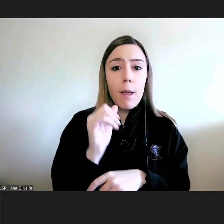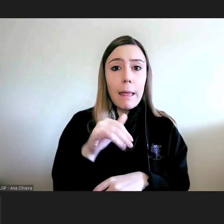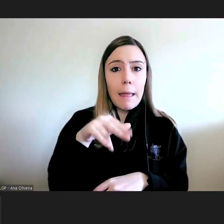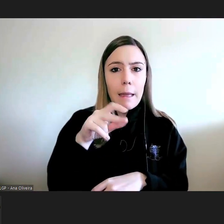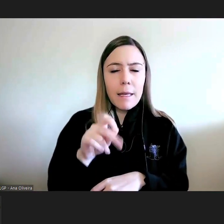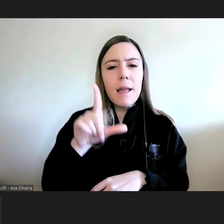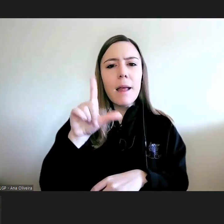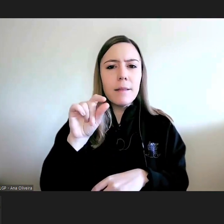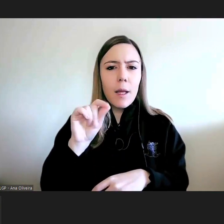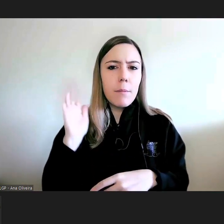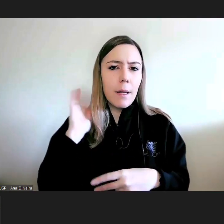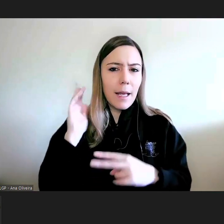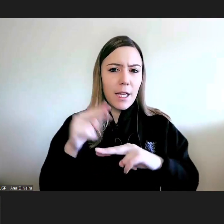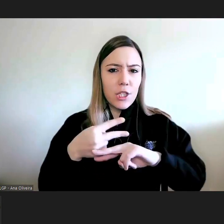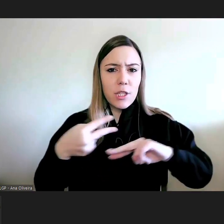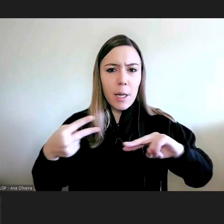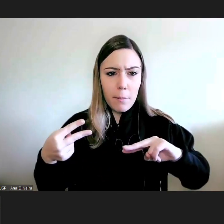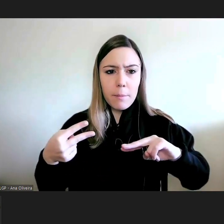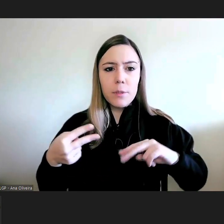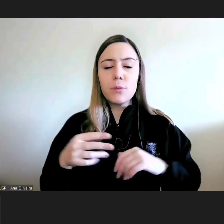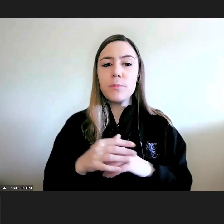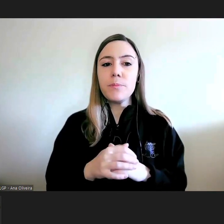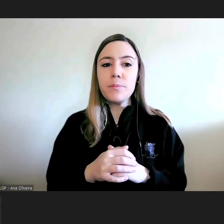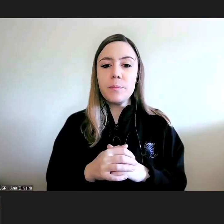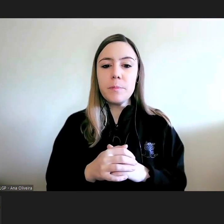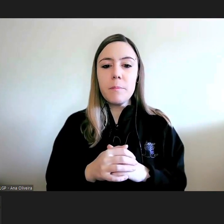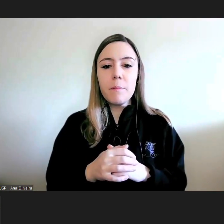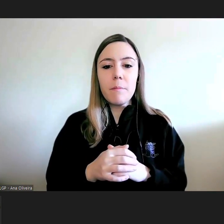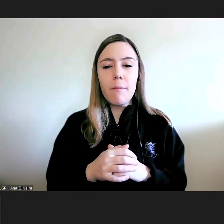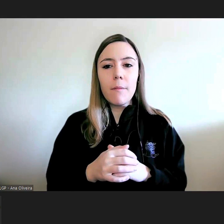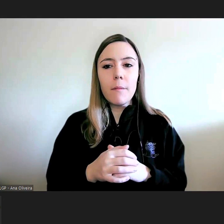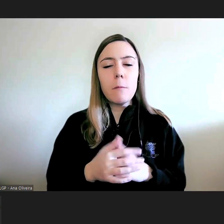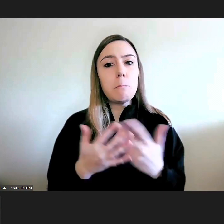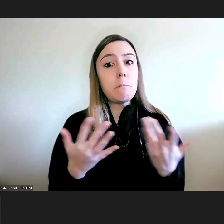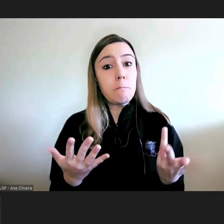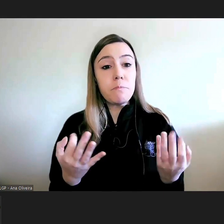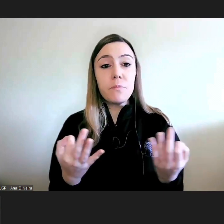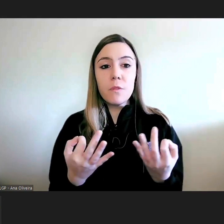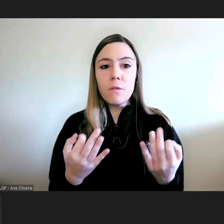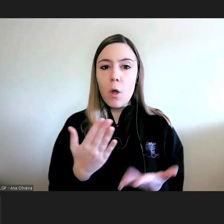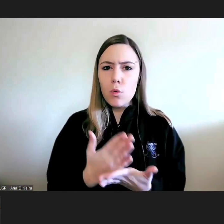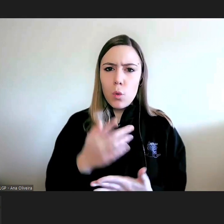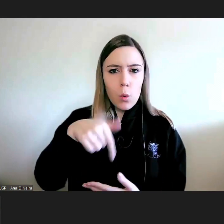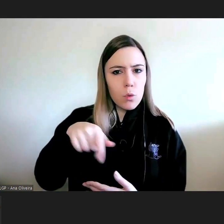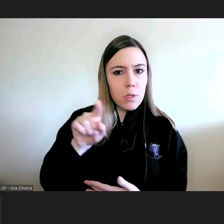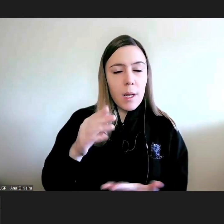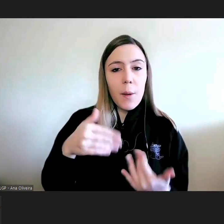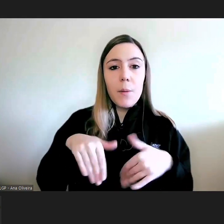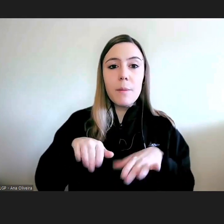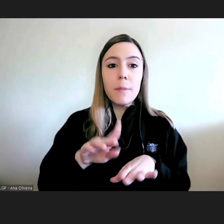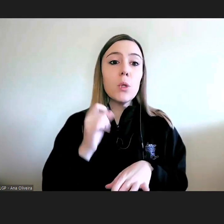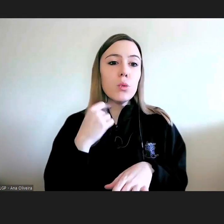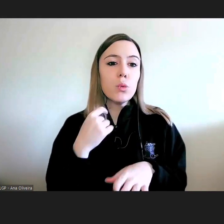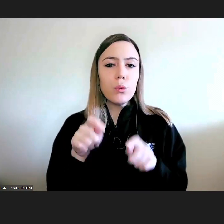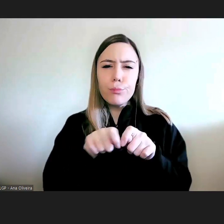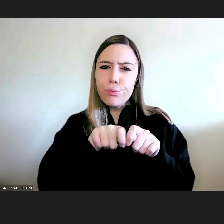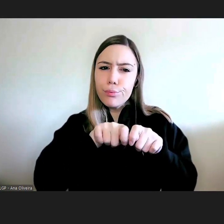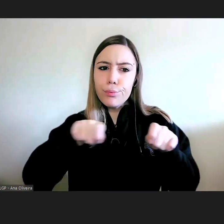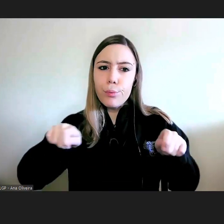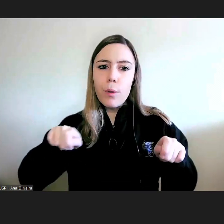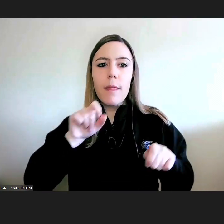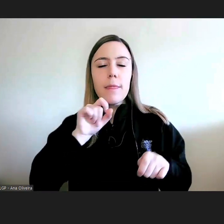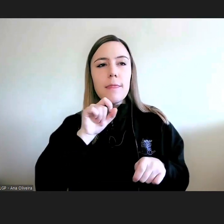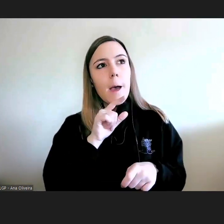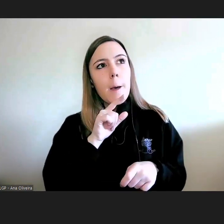Autarquias, vai seguramente, não só hoje, mas ao longo do curso, permitir uma